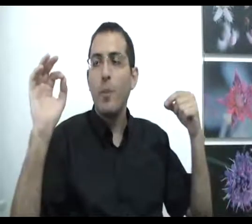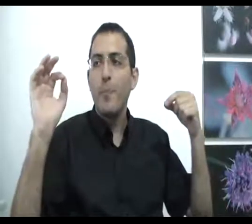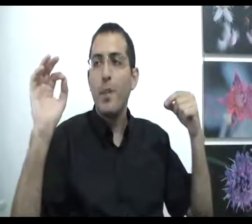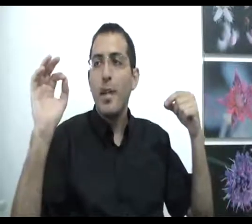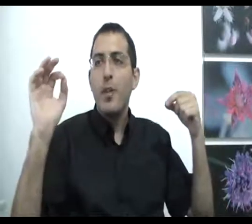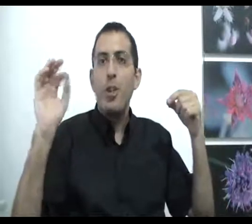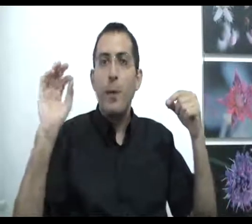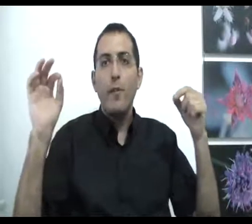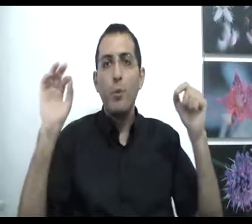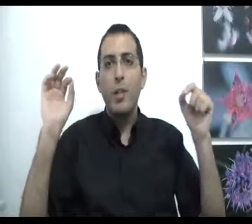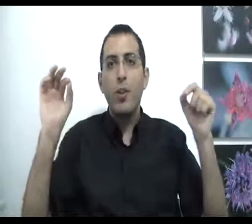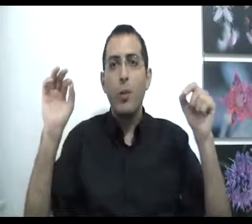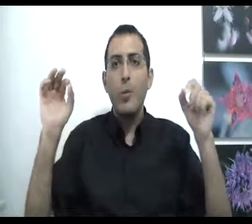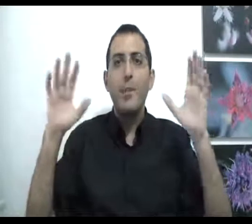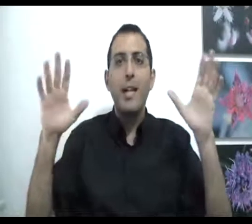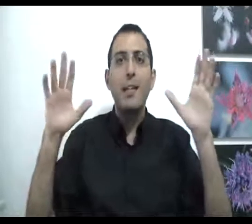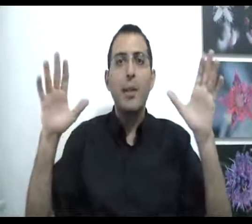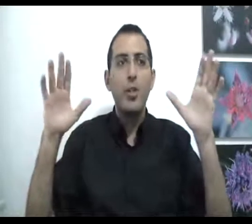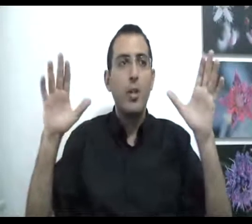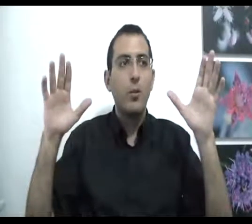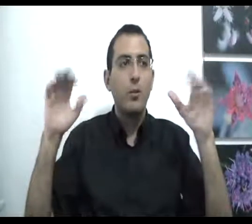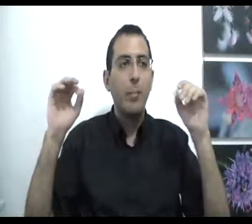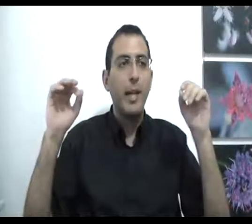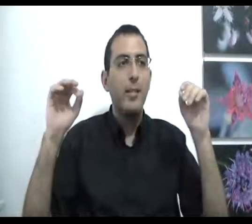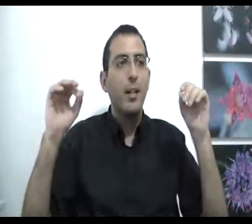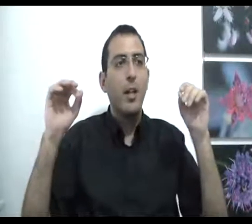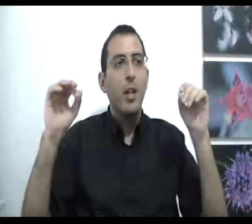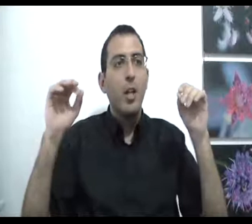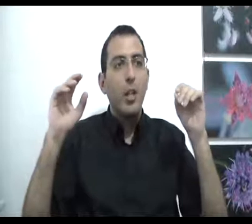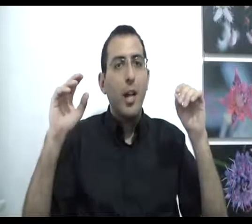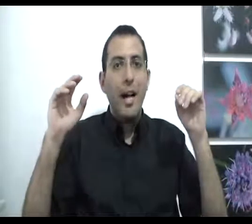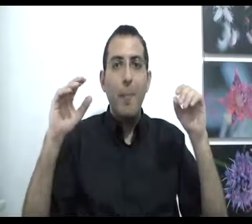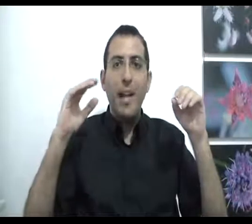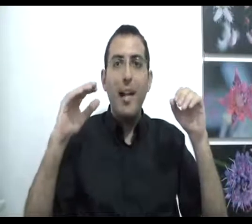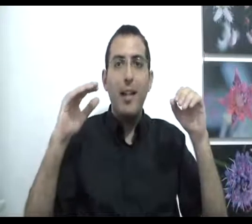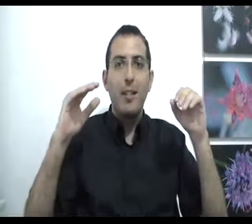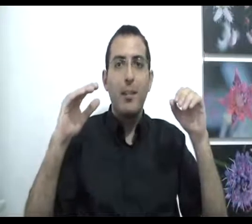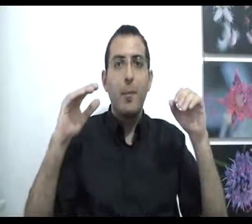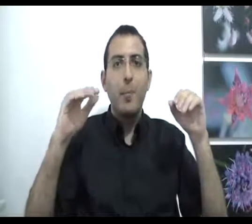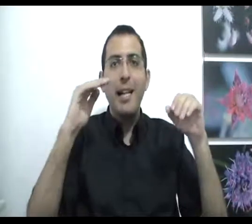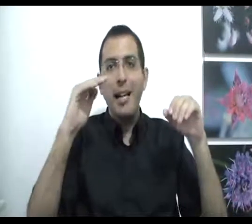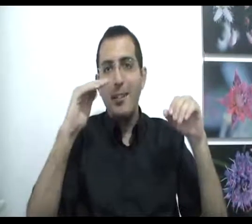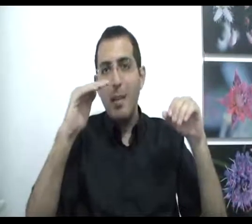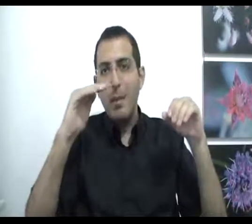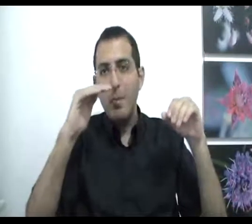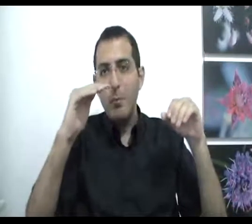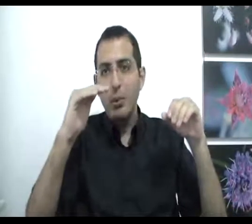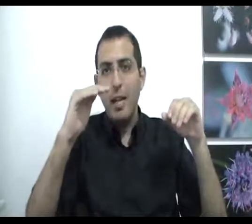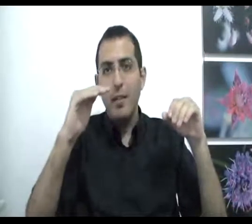שברוב שהוא גדול הוא נדמה לאדם כשיגעון, זאת אומרת המרחק בין האדם הממוצע